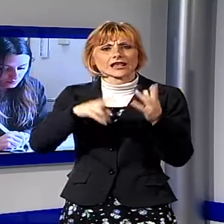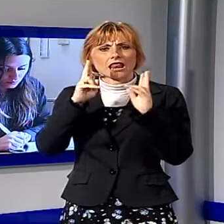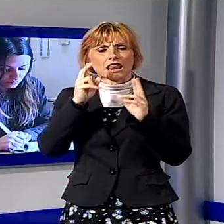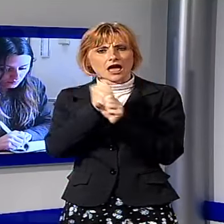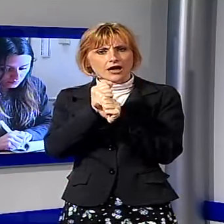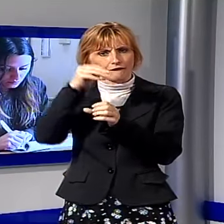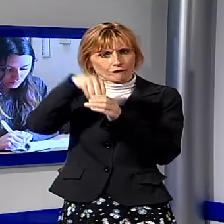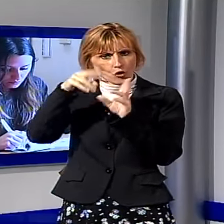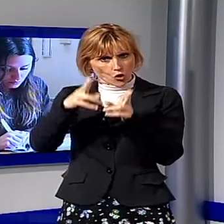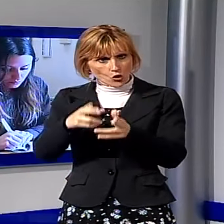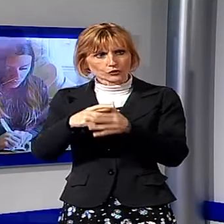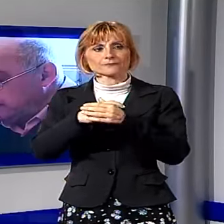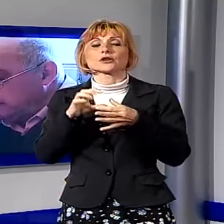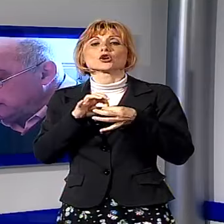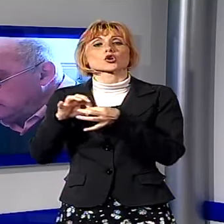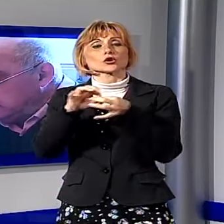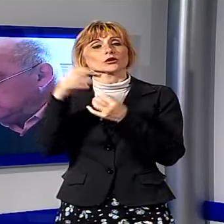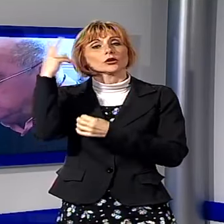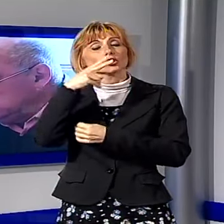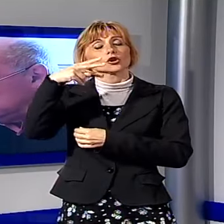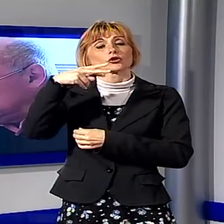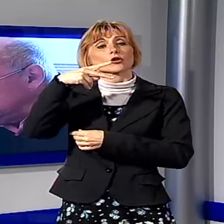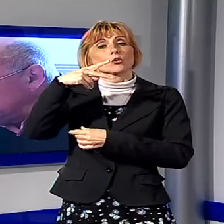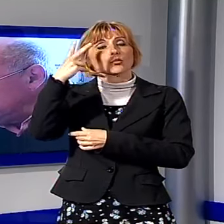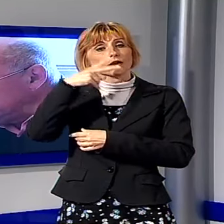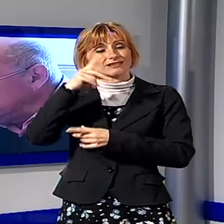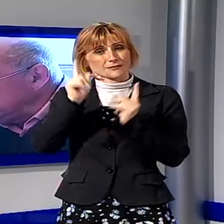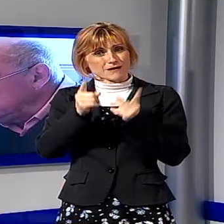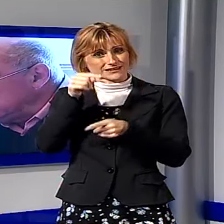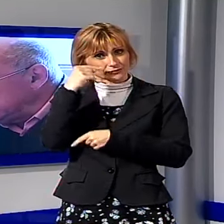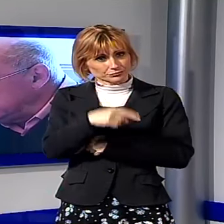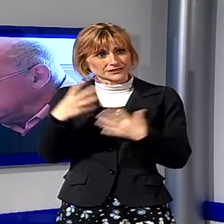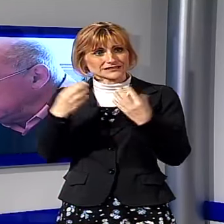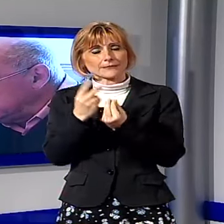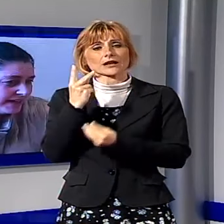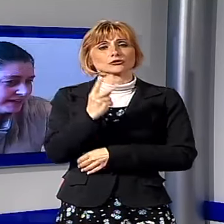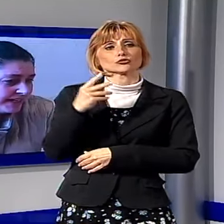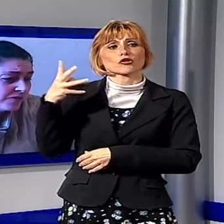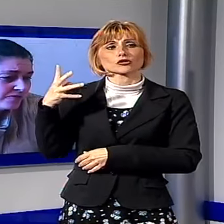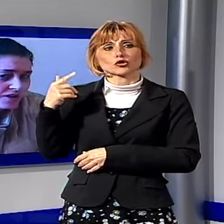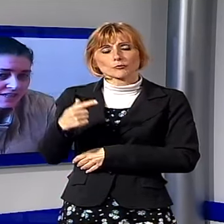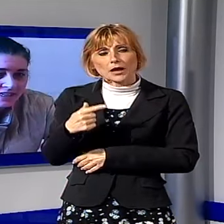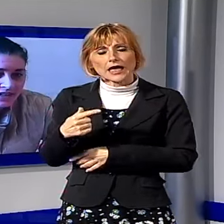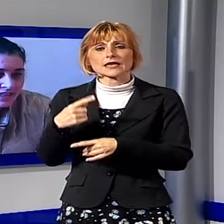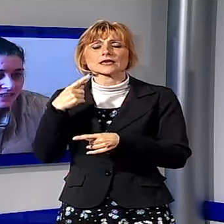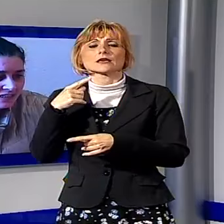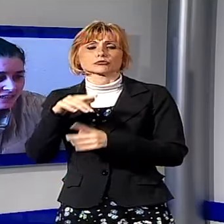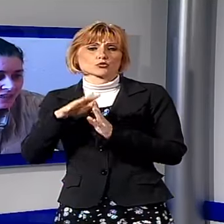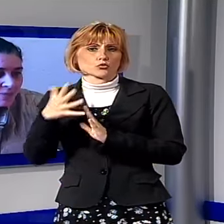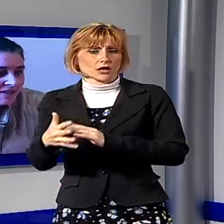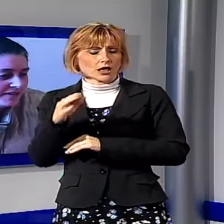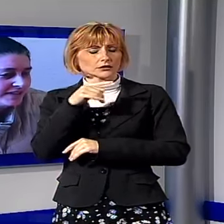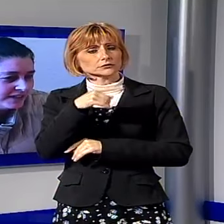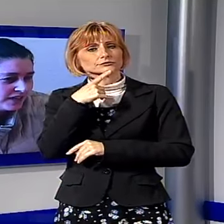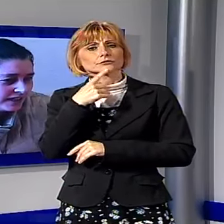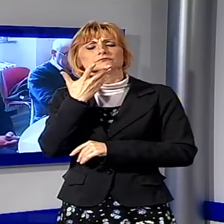Il coordinatore lucchese del Partito, Francesco Nolli, insieme a Catiuscia Tomei e Antonio Falbo, ha ribadito la richiesta